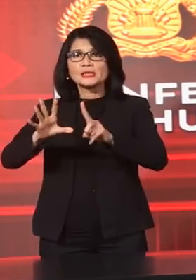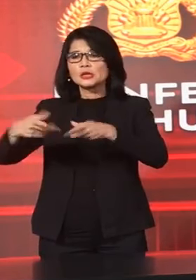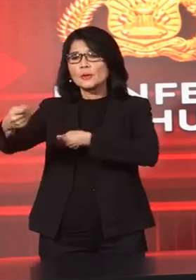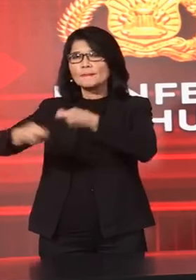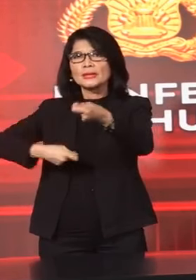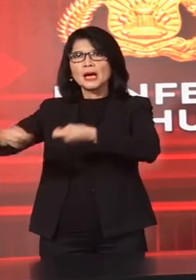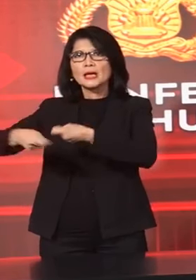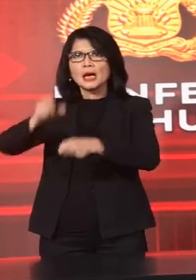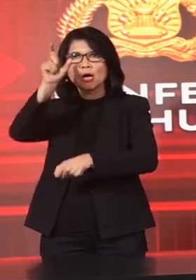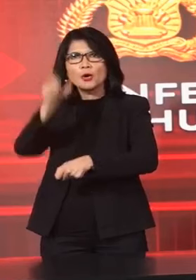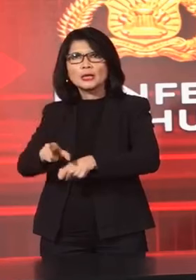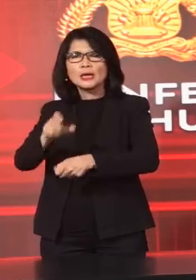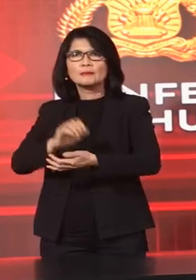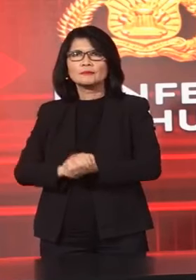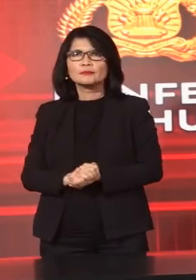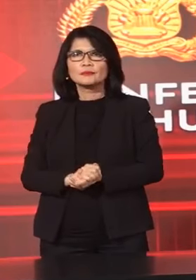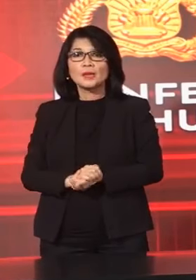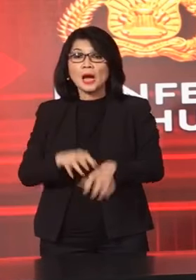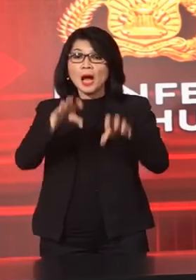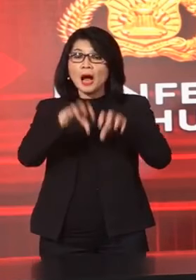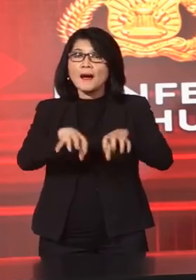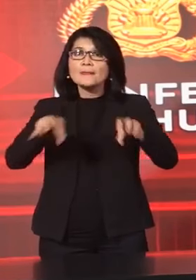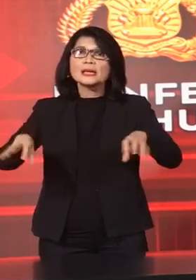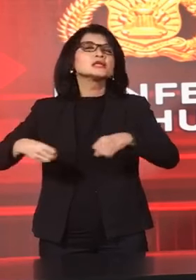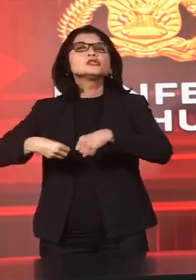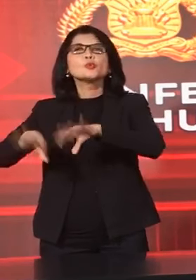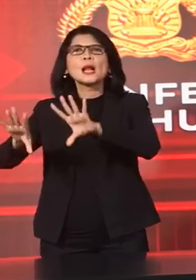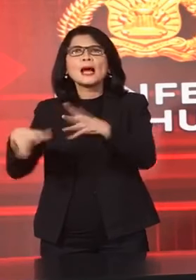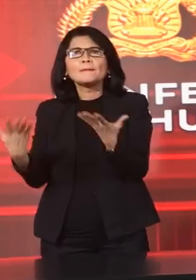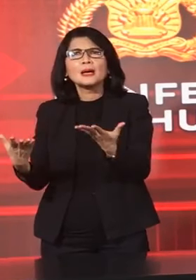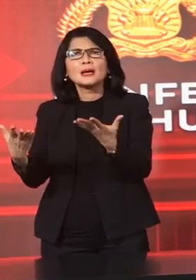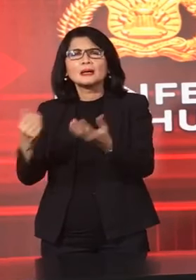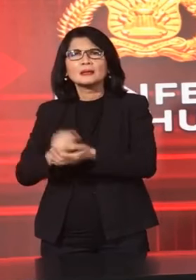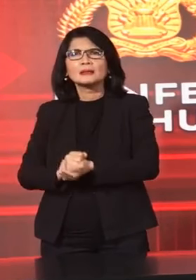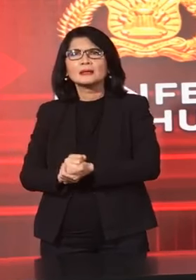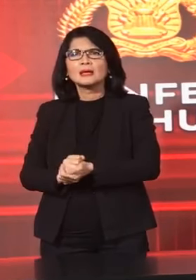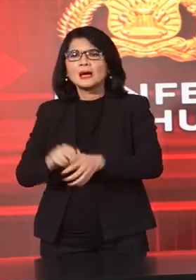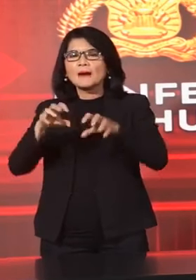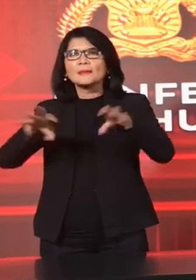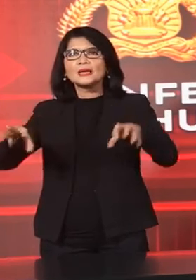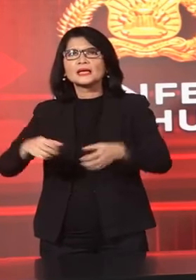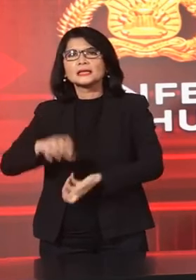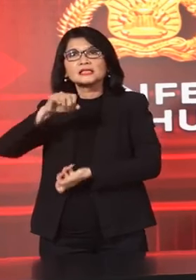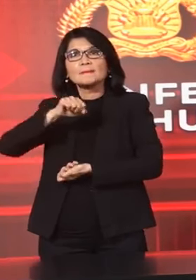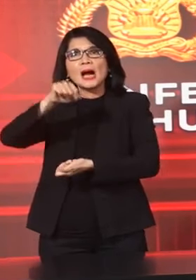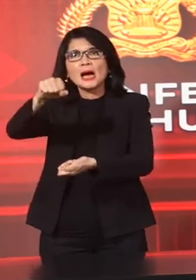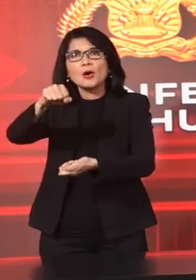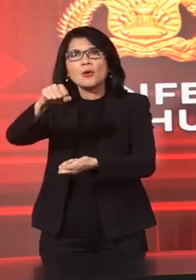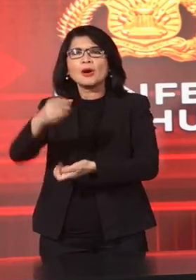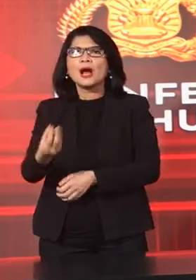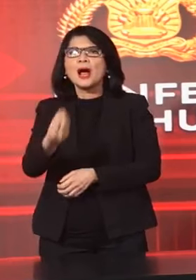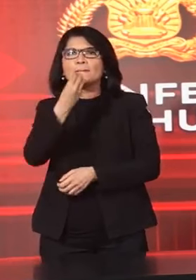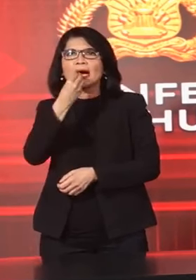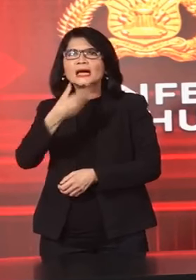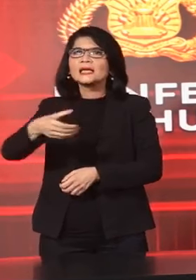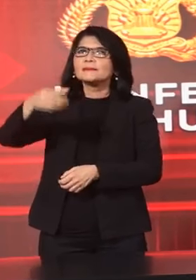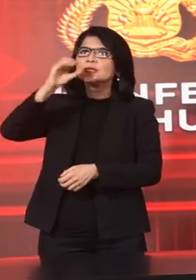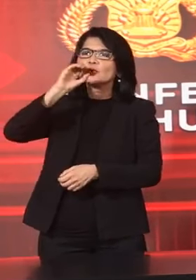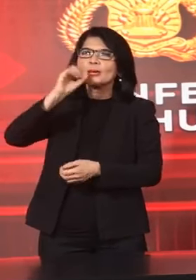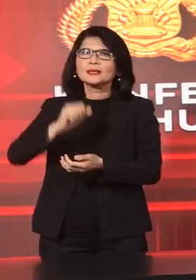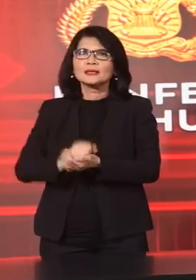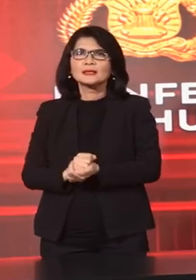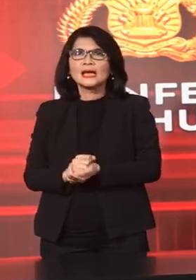Kemudian Barang Yang Dijual Adalah Sembakong Makanan Minuman